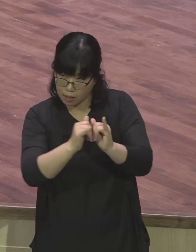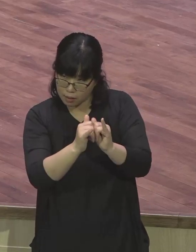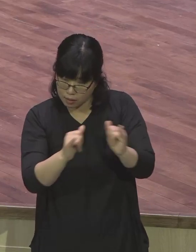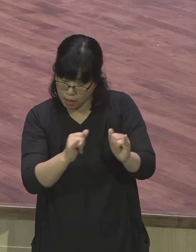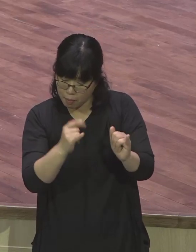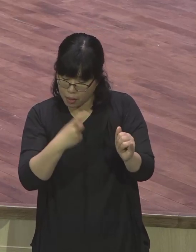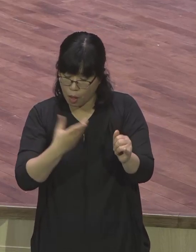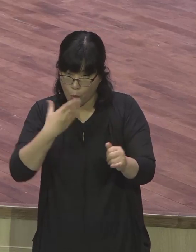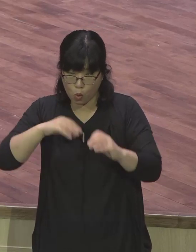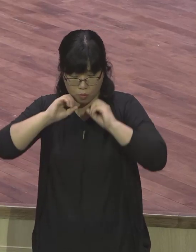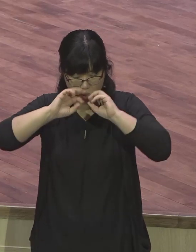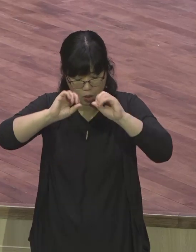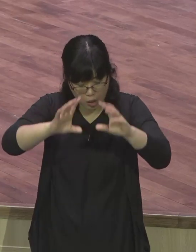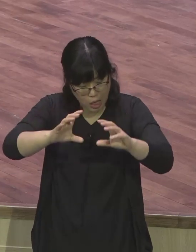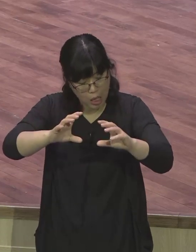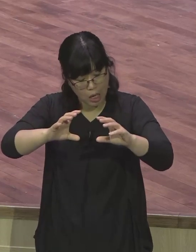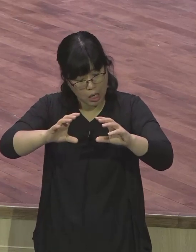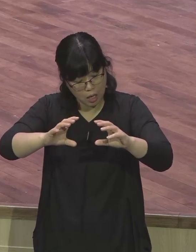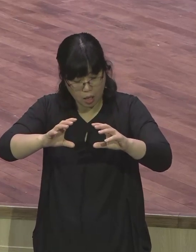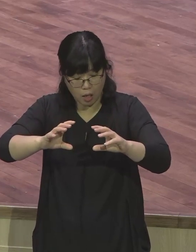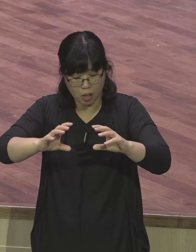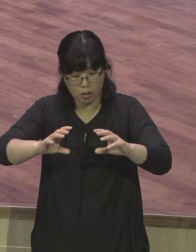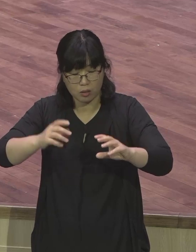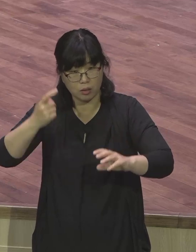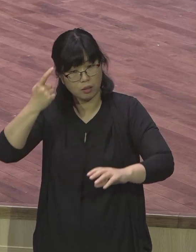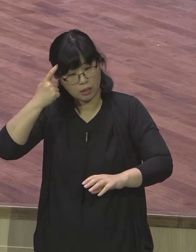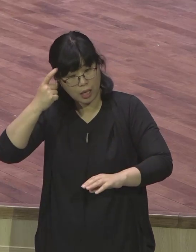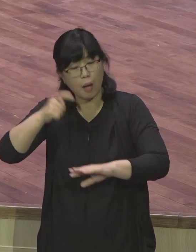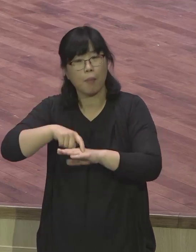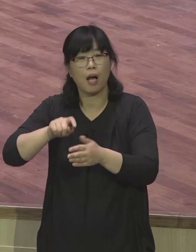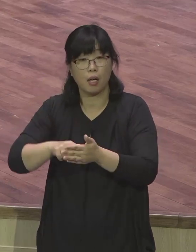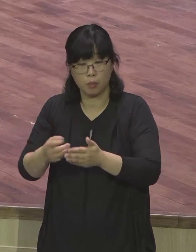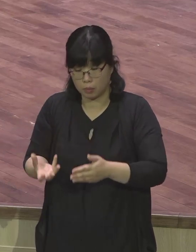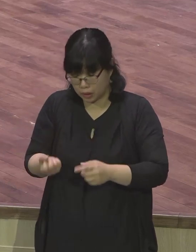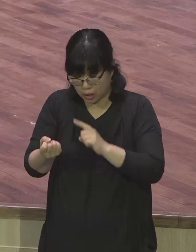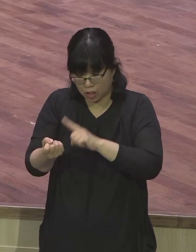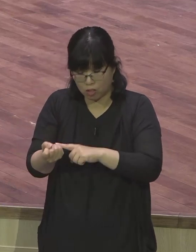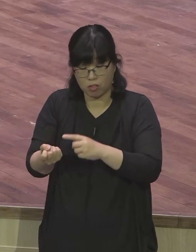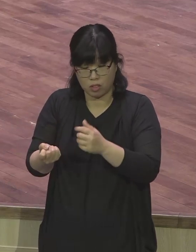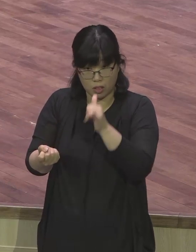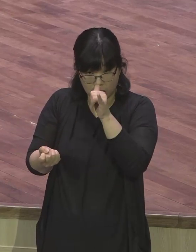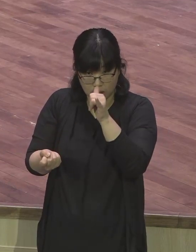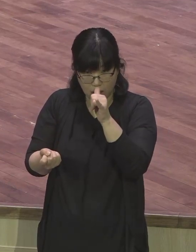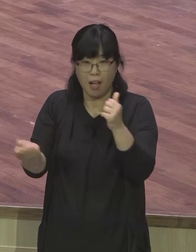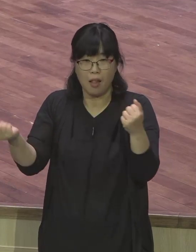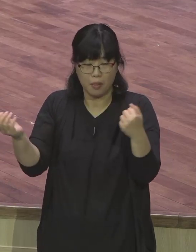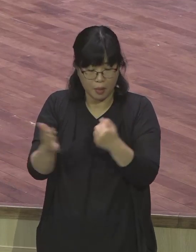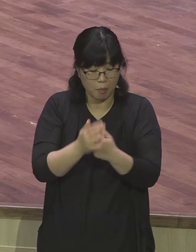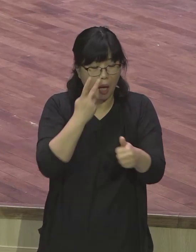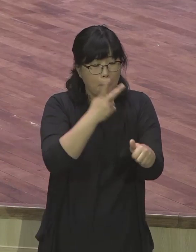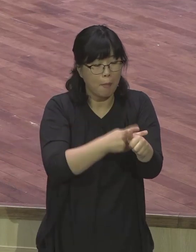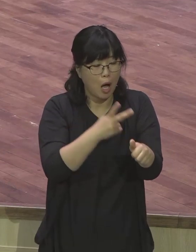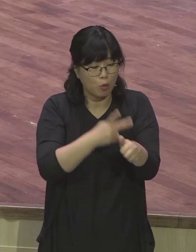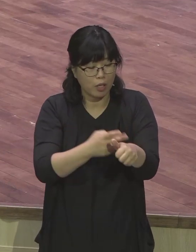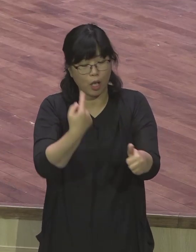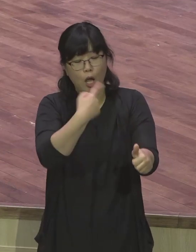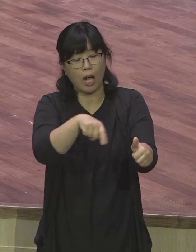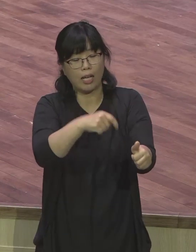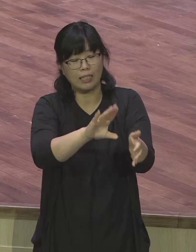사명을 전달할 수 있었던 것입니다 이것이 편견과 선입견을 벌인 제자의 모습이었습니다